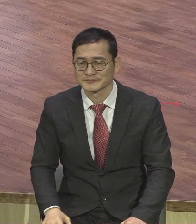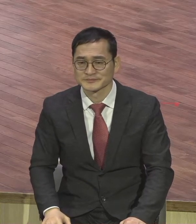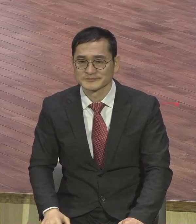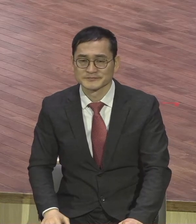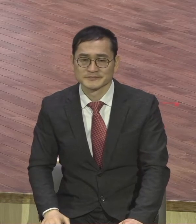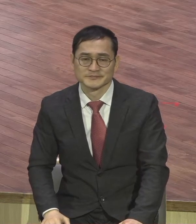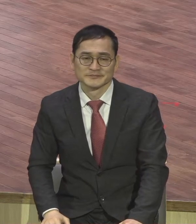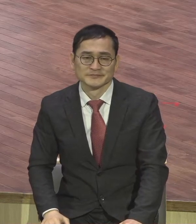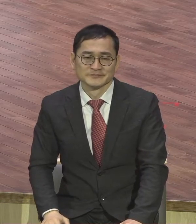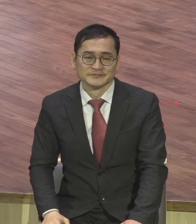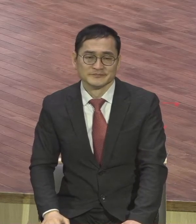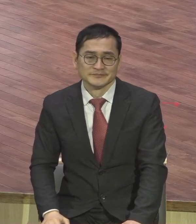전 무엇도 없습니다 체험